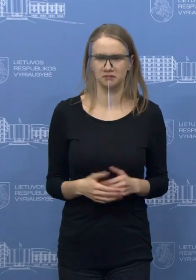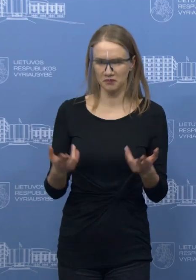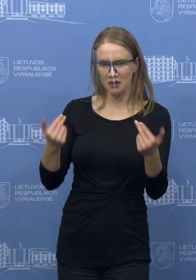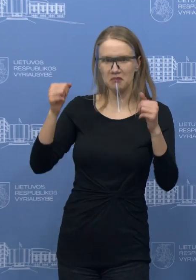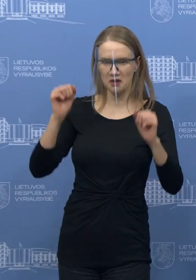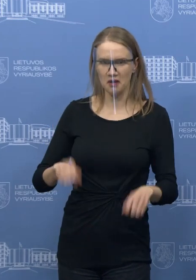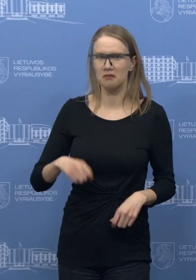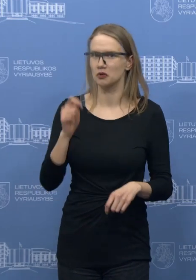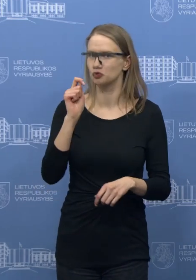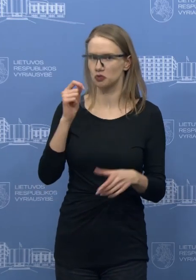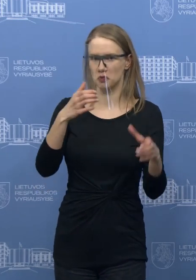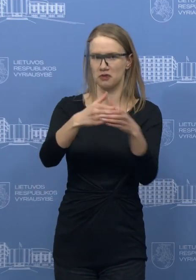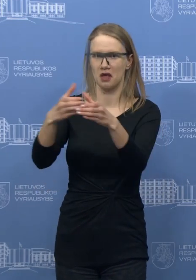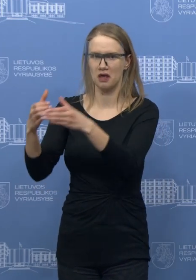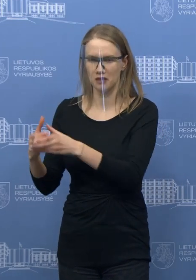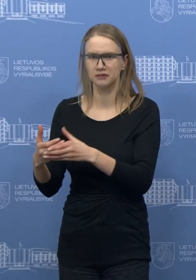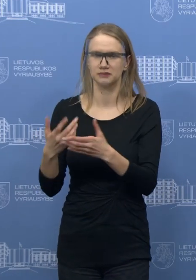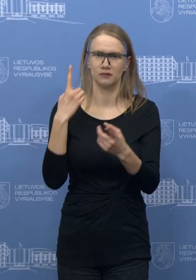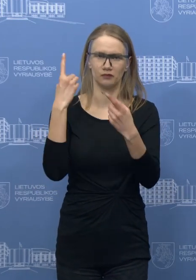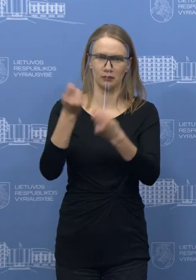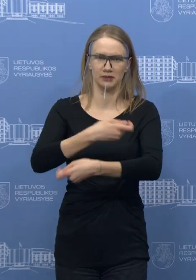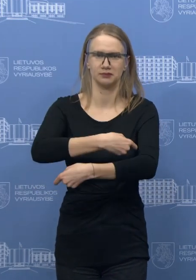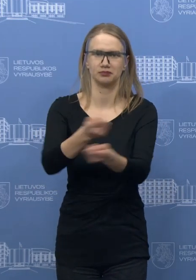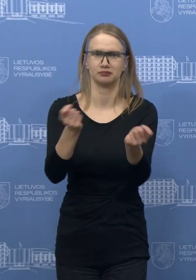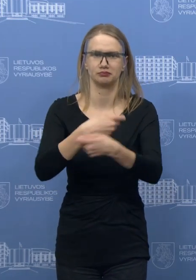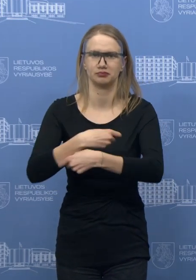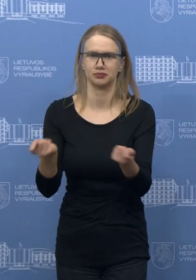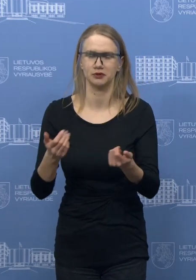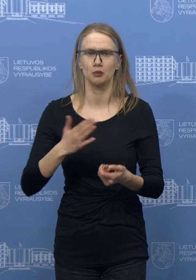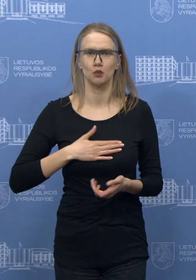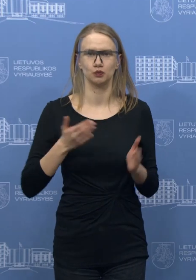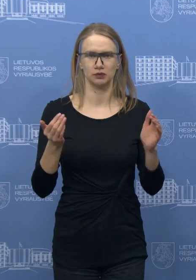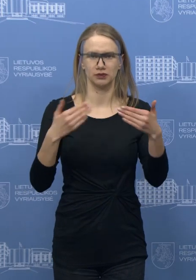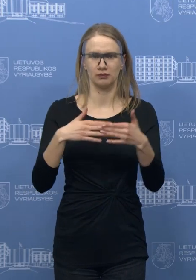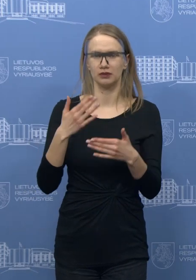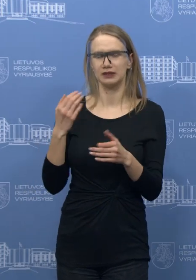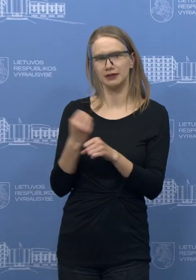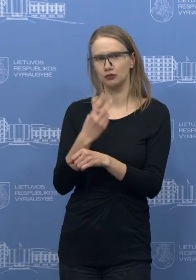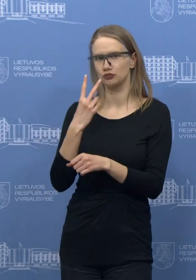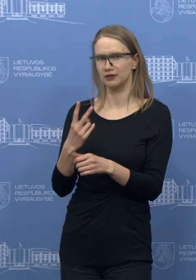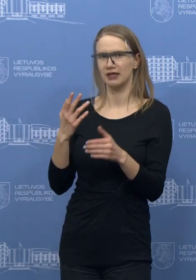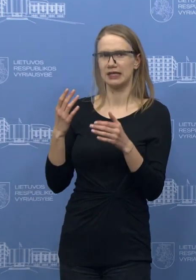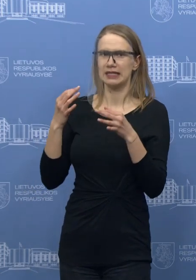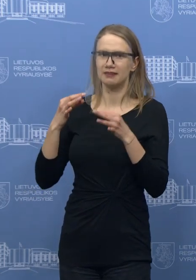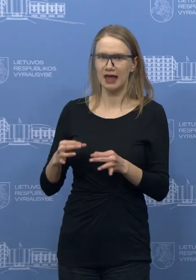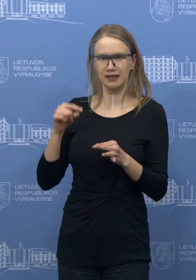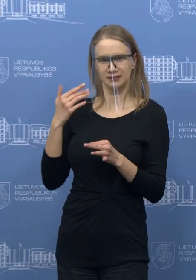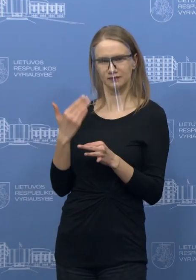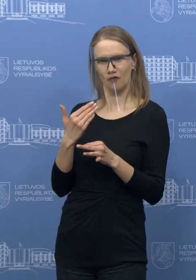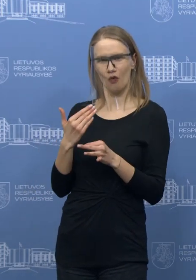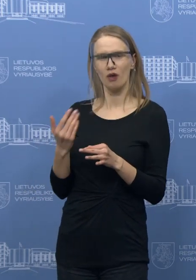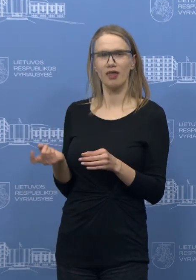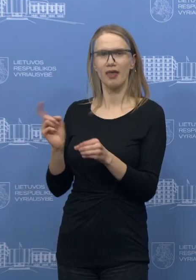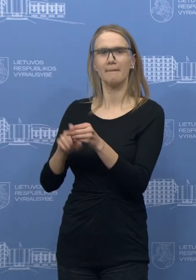jeigu tik tai mūsų šis sistema tikrai bus prieinama, aš nemanau, ten reikia žiūrėti tos teisinius dalykus dėl prieinamumo, kiek jas gali